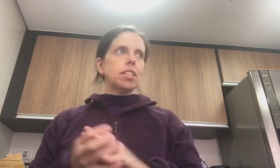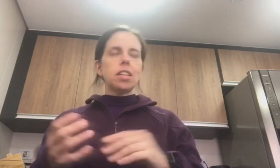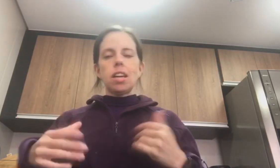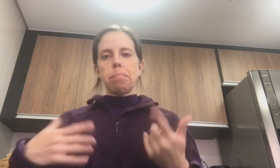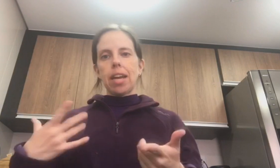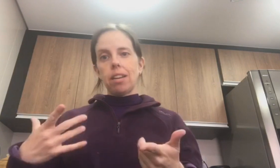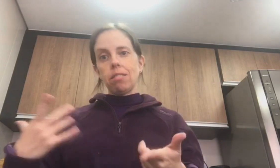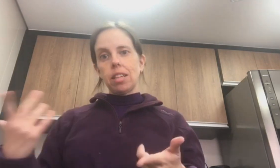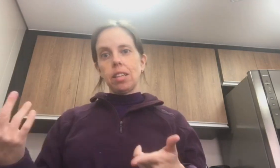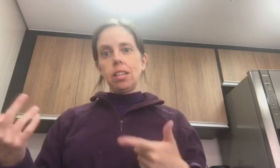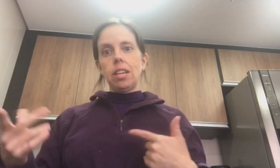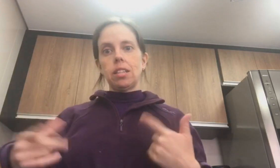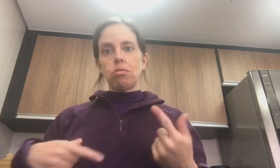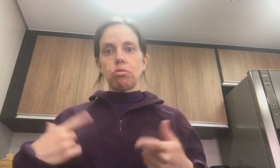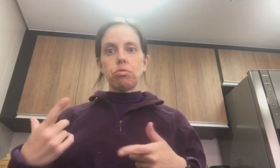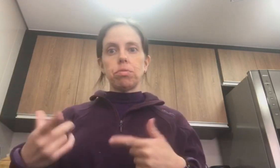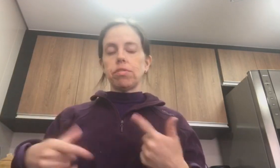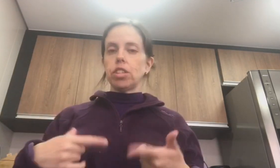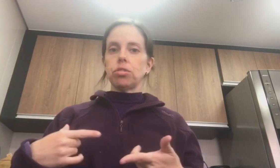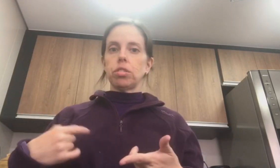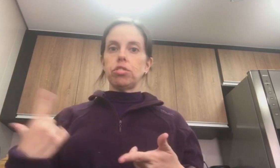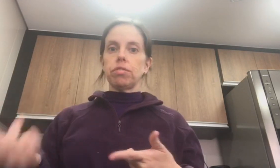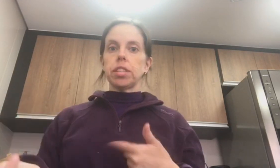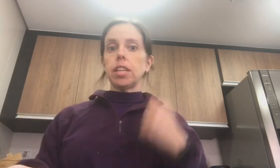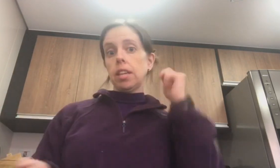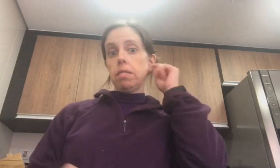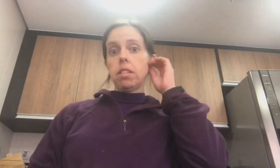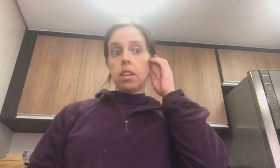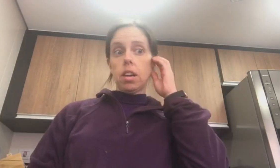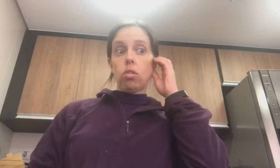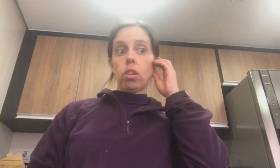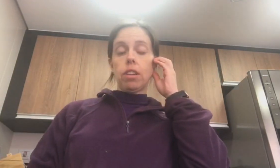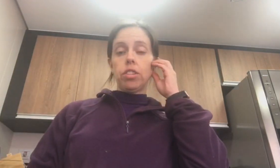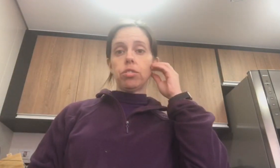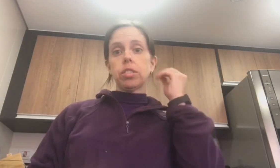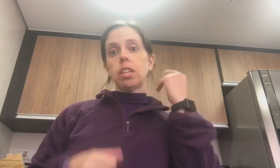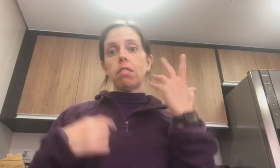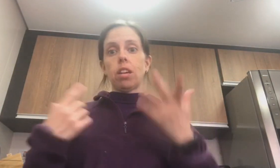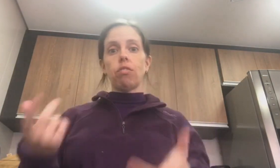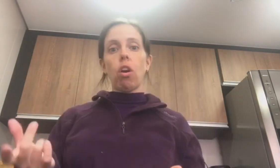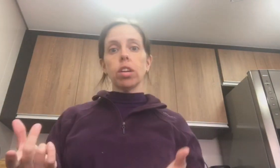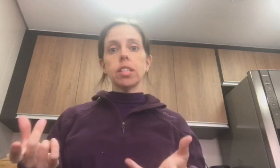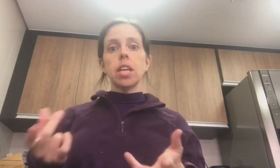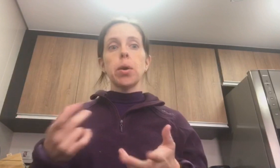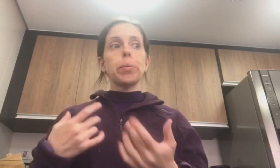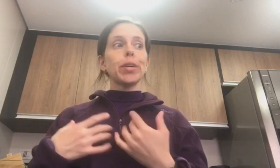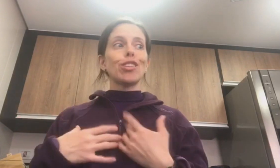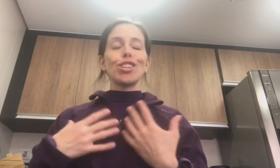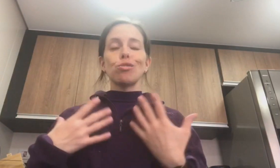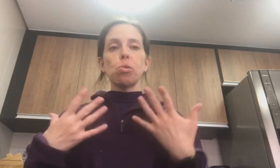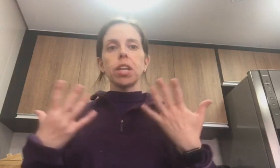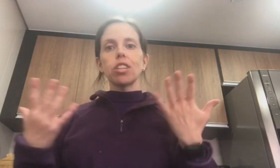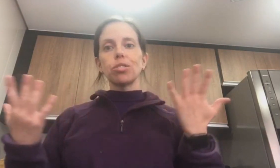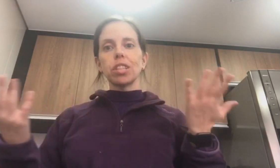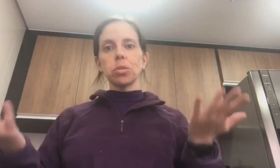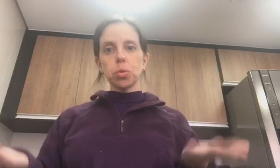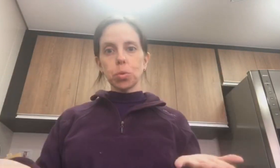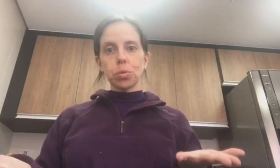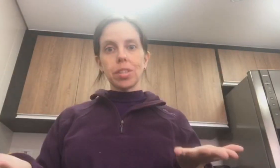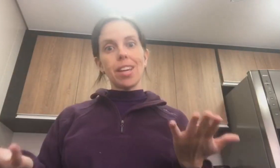repararam aí que esses últimos vídeos eu tive que colocar vídeos que não eram vlogs. Porque eu já estou encaixotando tudo. E